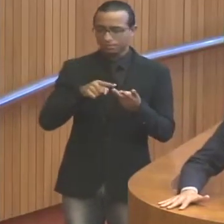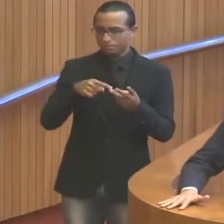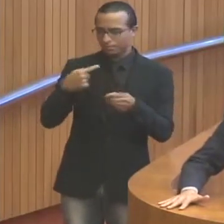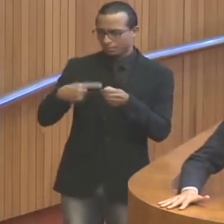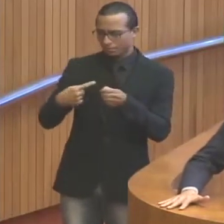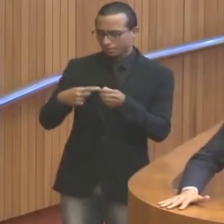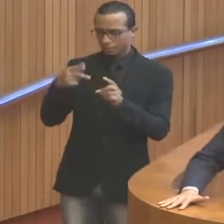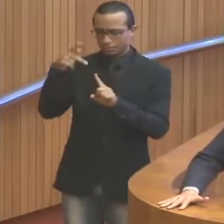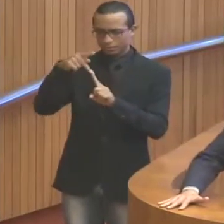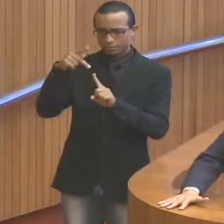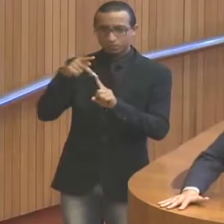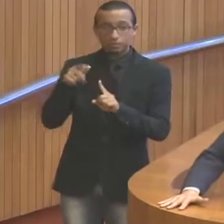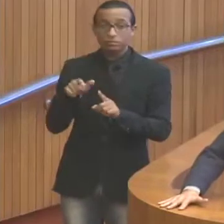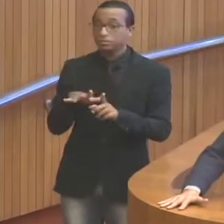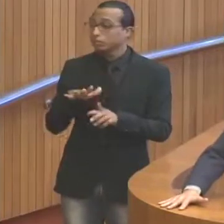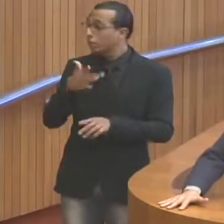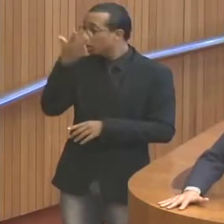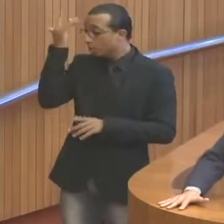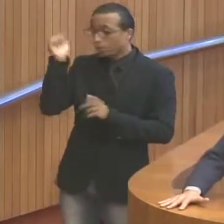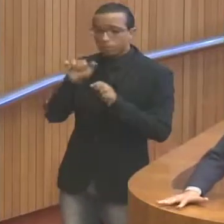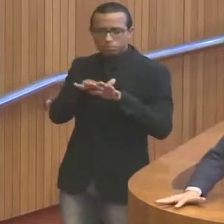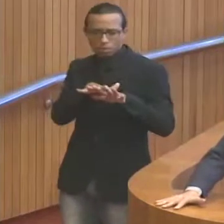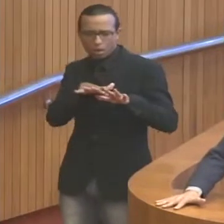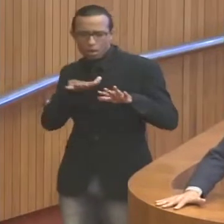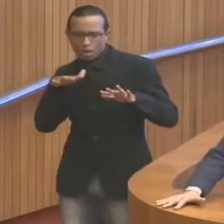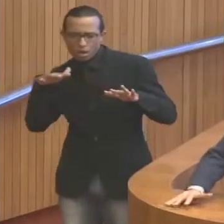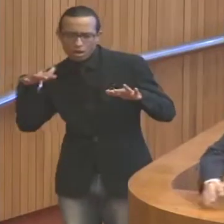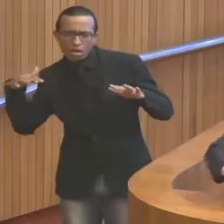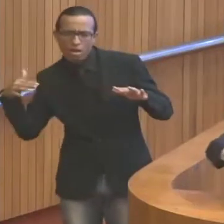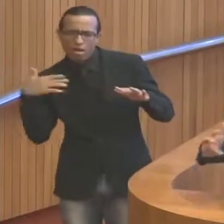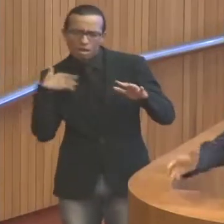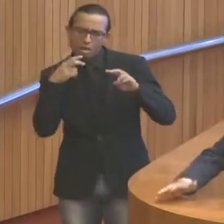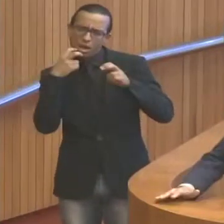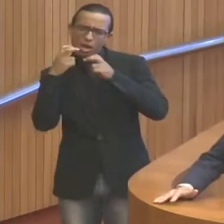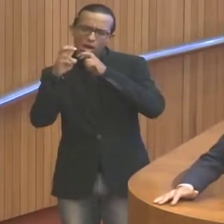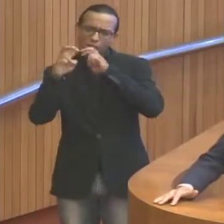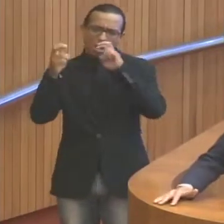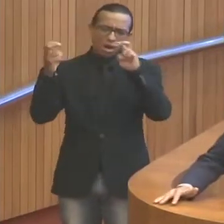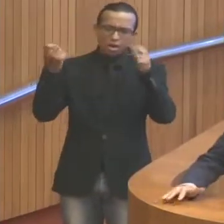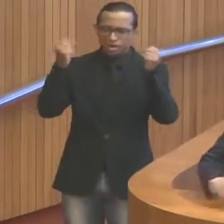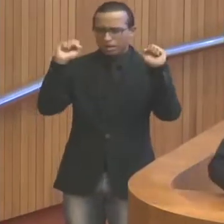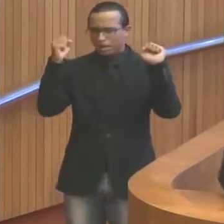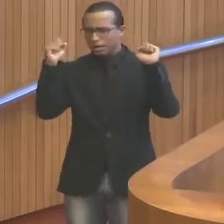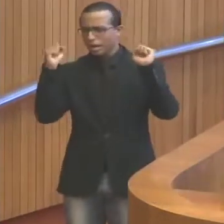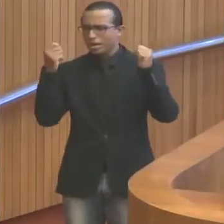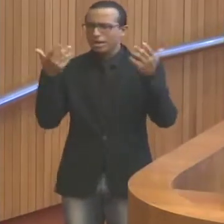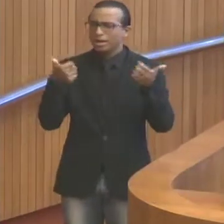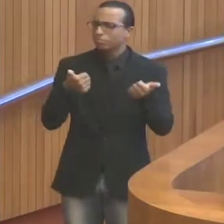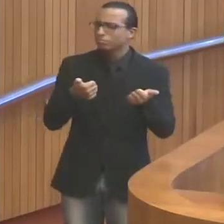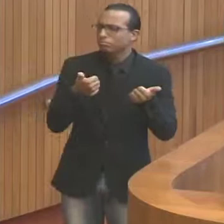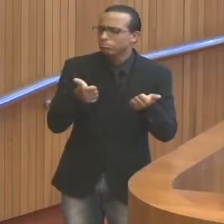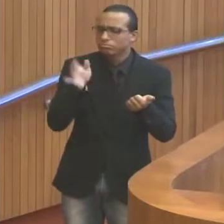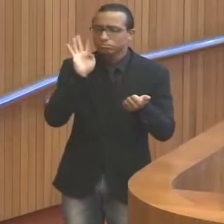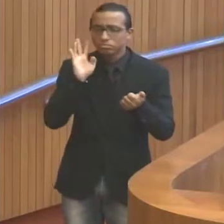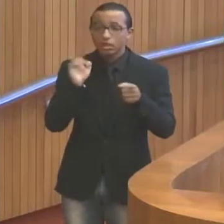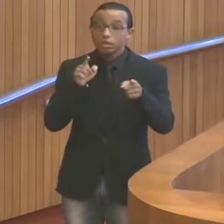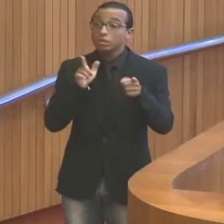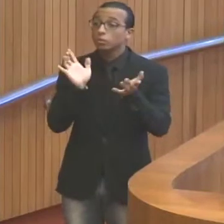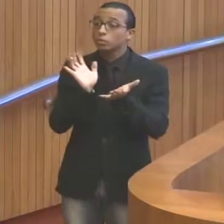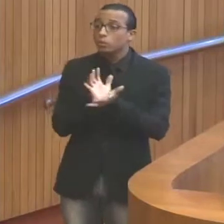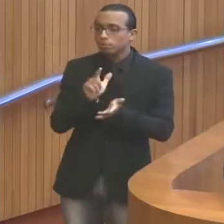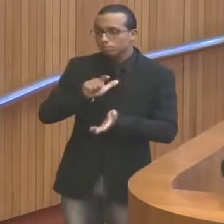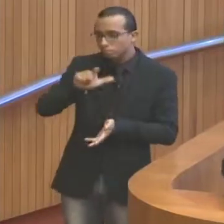verdadeira aclamação da população e as lideranças políticas que estão ali, observando que é um novo momento.